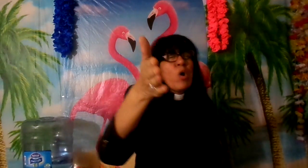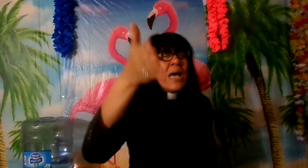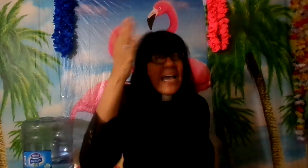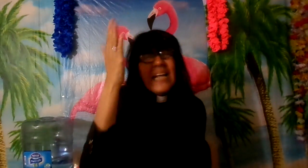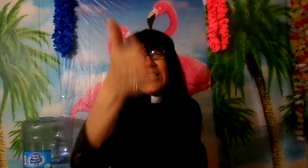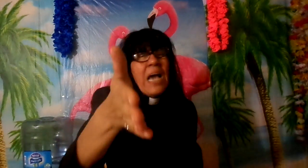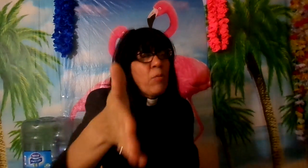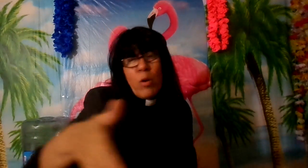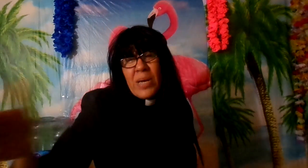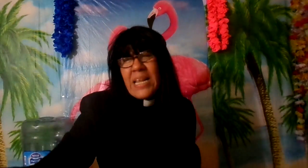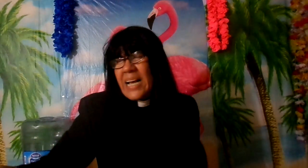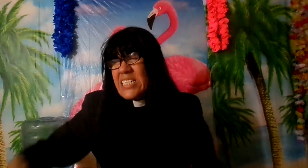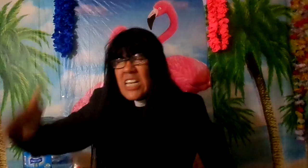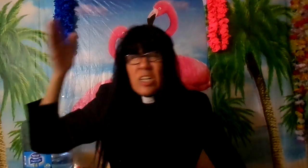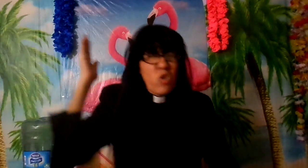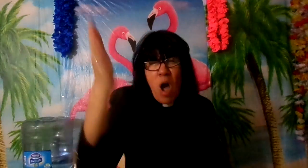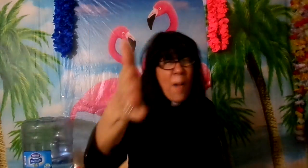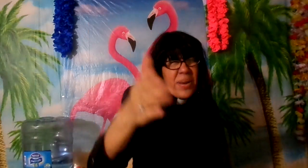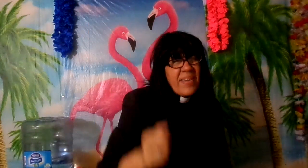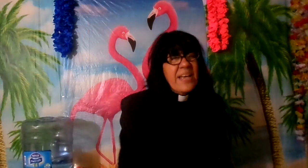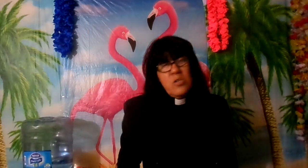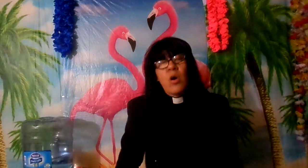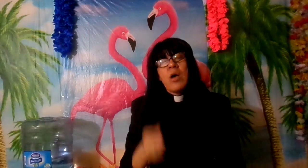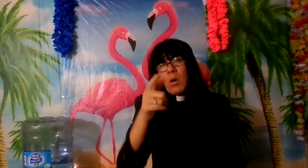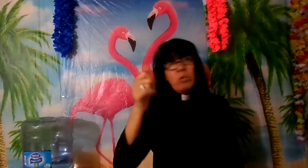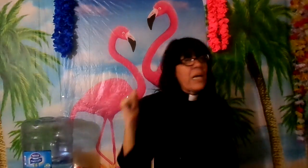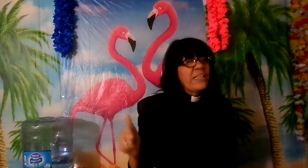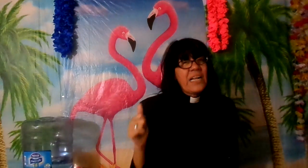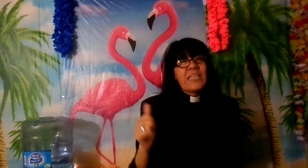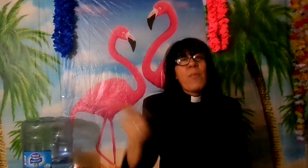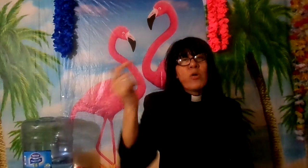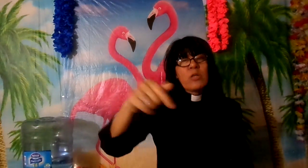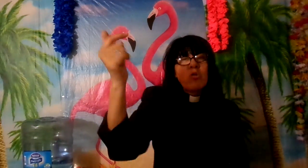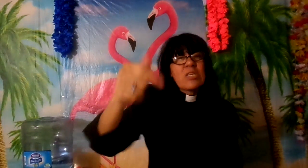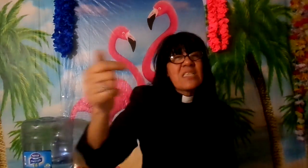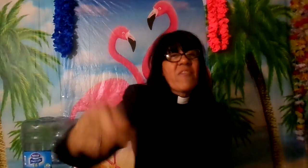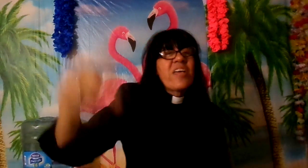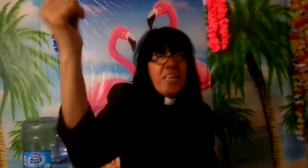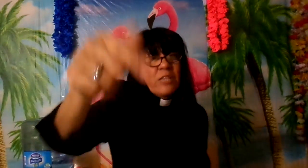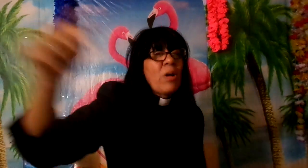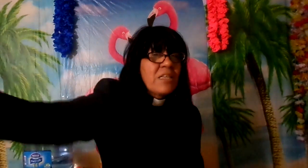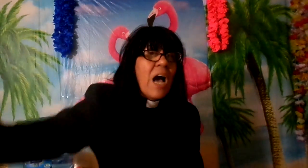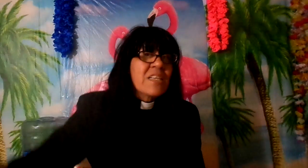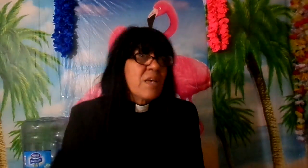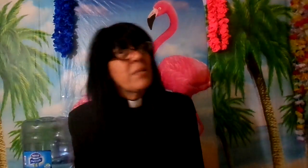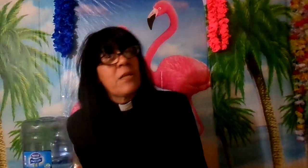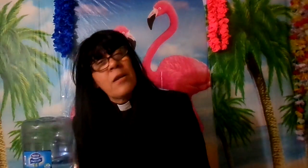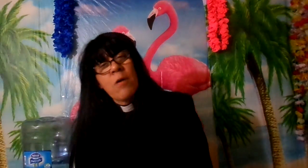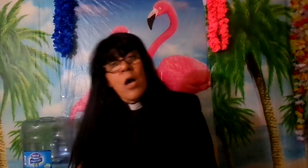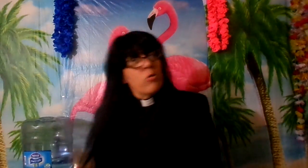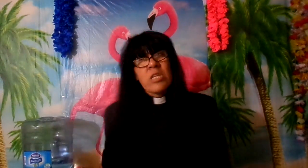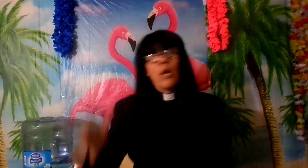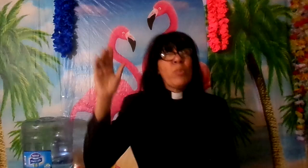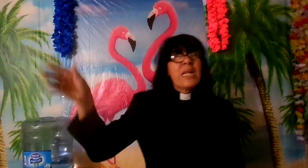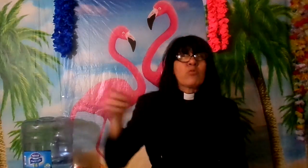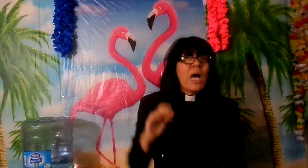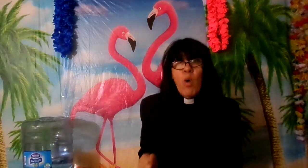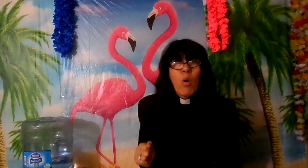el diablo mira que si en el nombre de Jesús cuando estás en el ataque ¿por qué no lo desafías yendo al cementerio? tú dirás mira tú estás loca